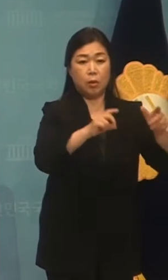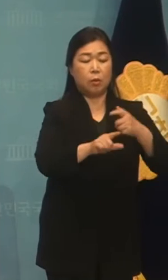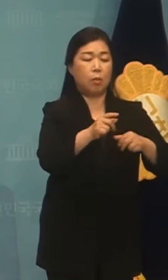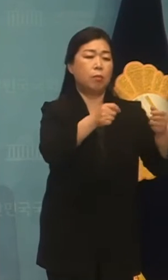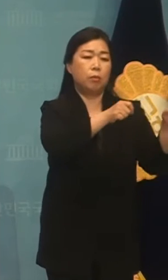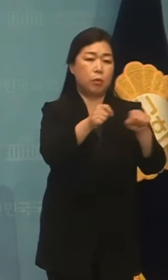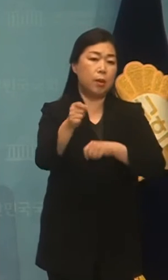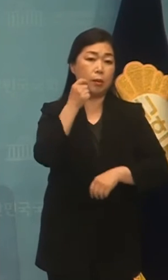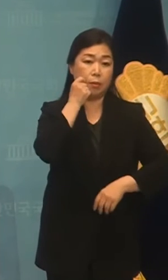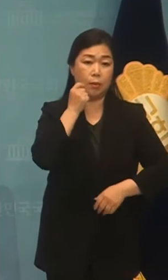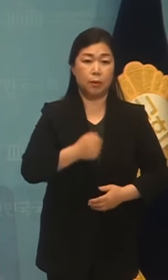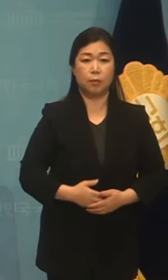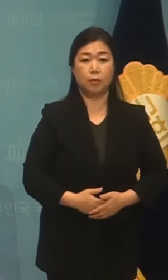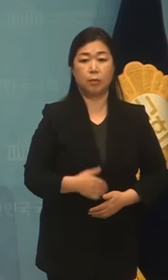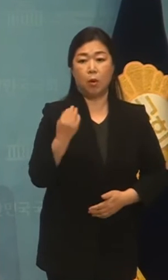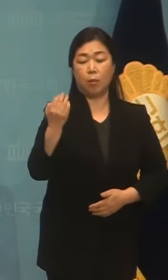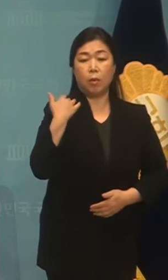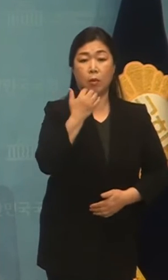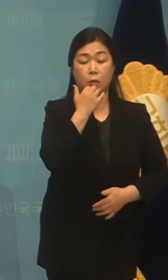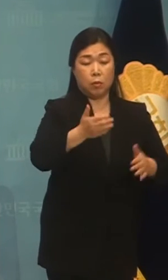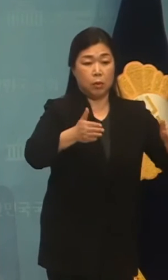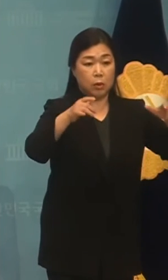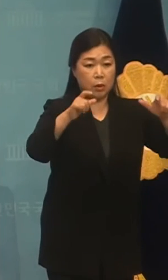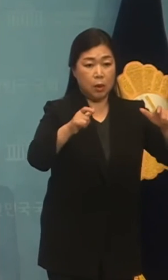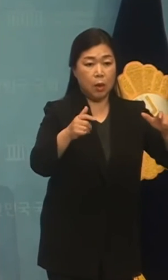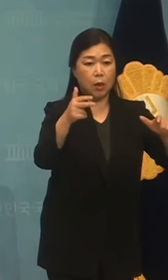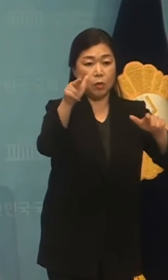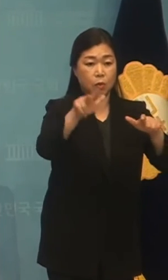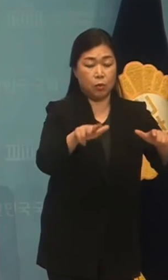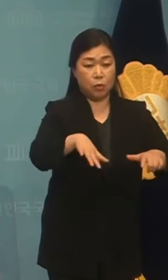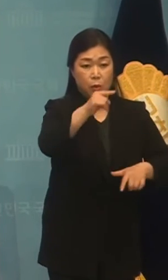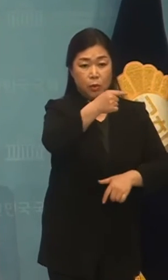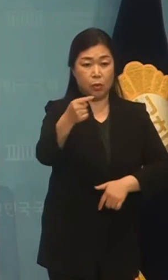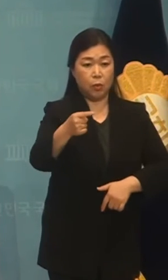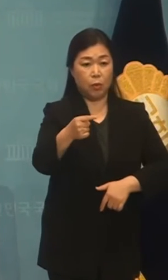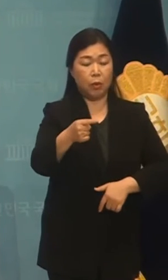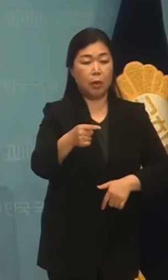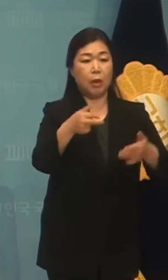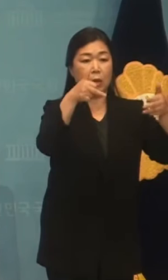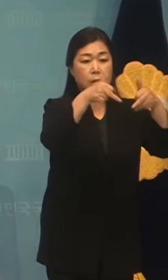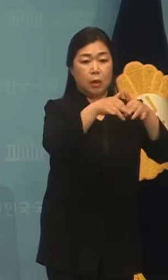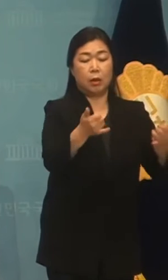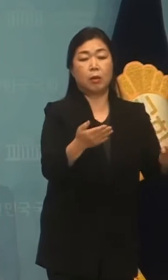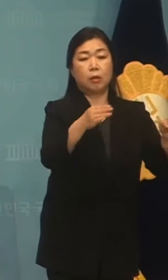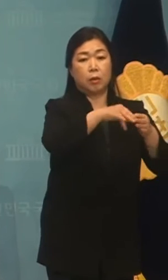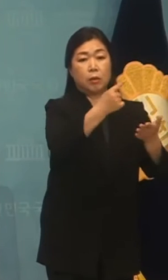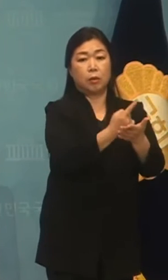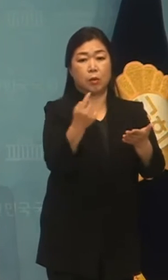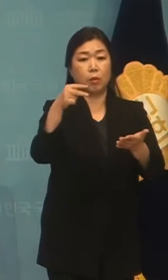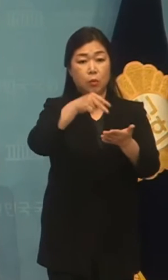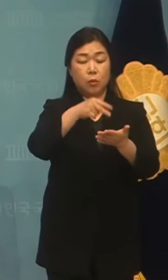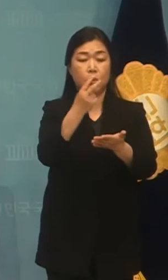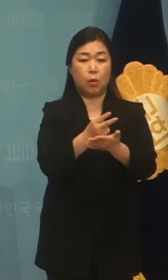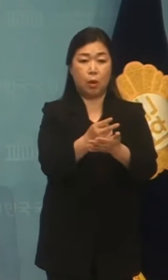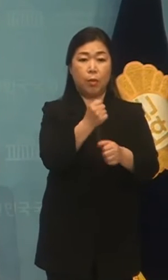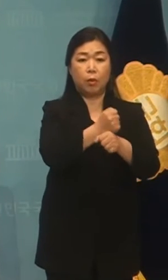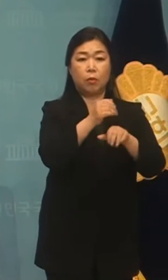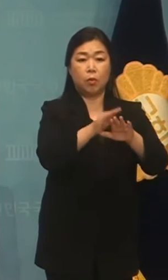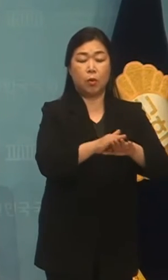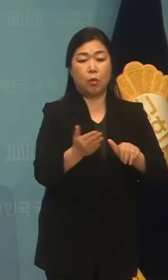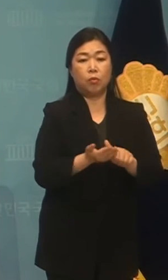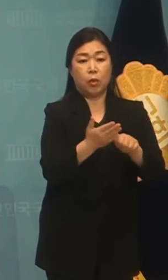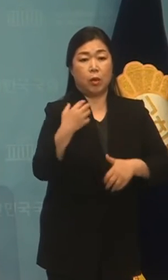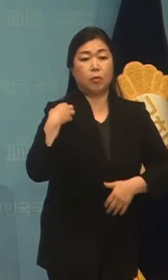빌어서는 안 됩니다. 얼마 전 서울시가 중독 최초로 장애인 탈시설 지원에 관한 조례제정과 정책적 지원, 그리고 부양인 문제